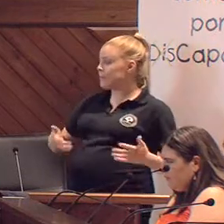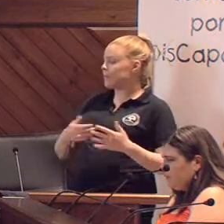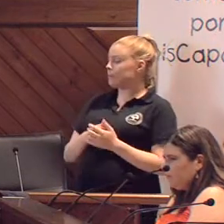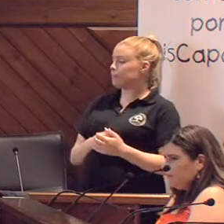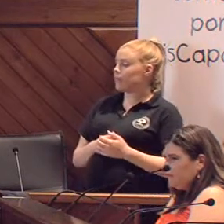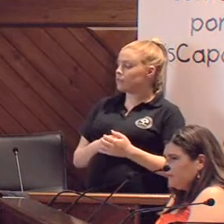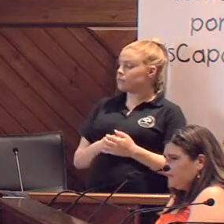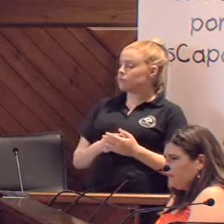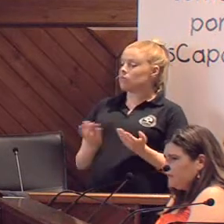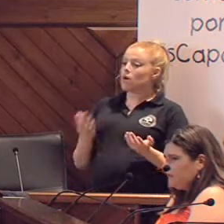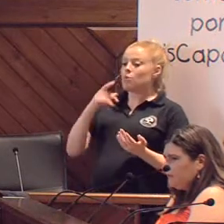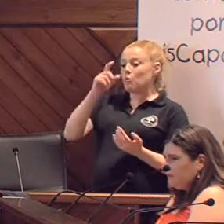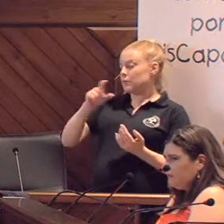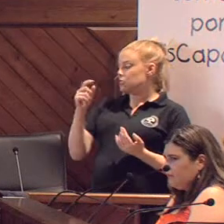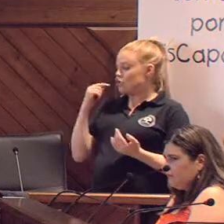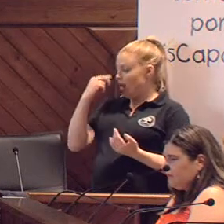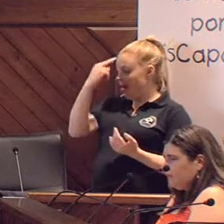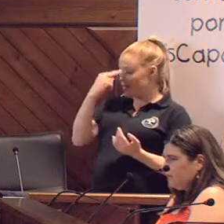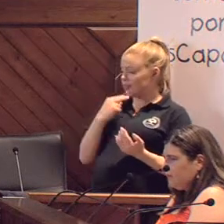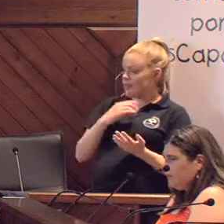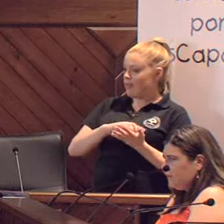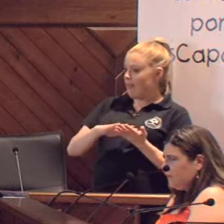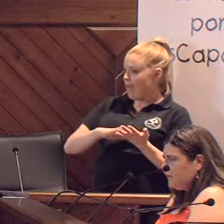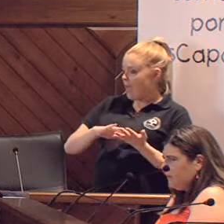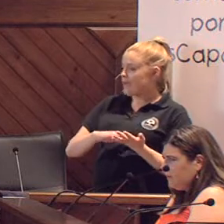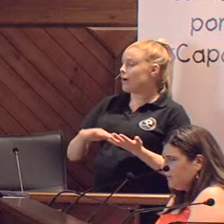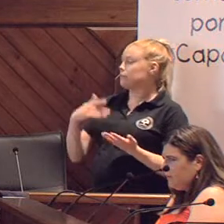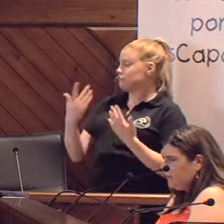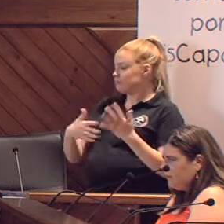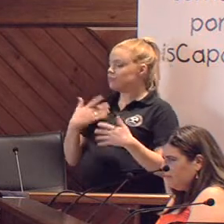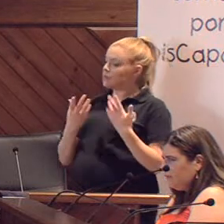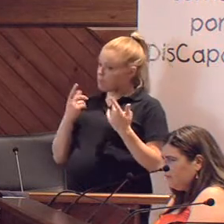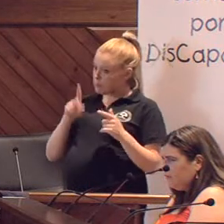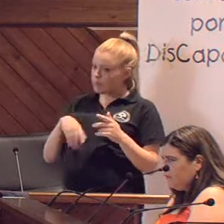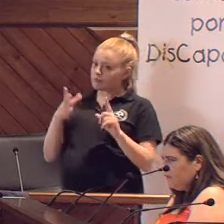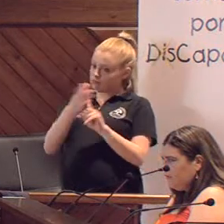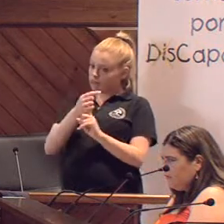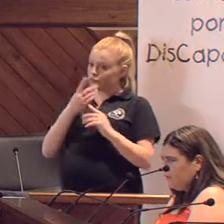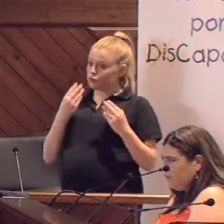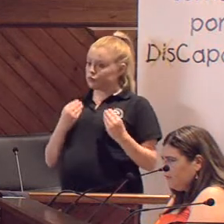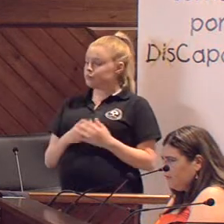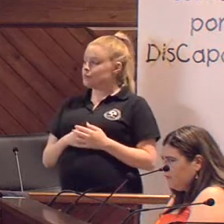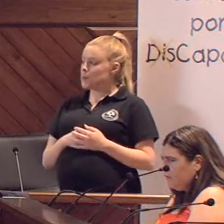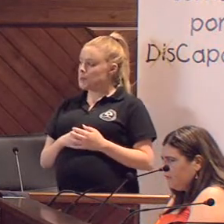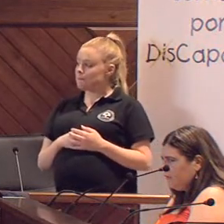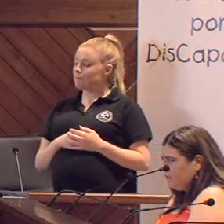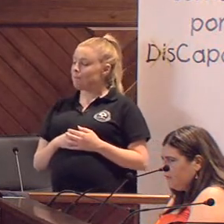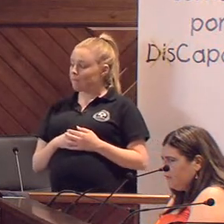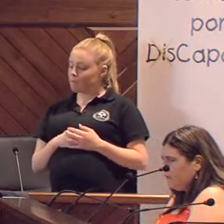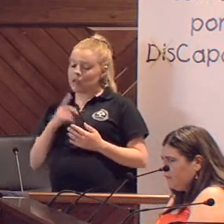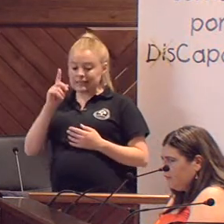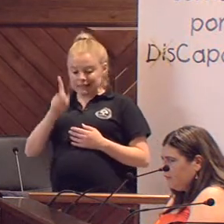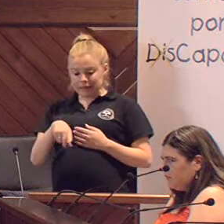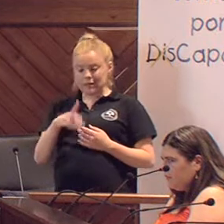una persona ciega. Y eso, la verdad, es es muy enriquecedor y muy productivo. Y luego, lo que habéis dicho también del tema de los